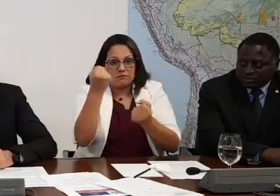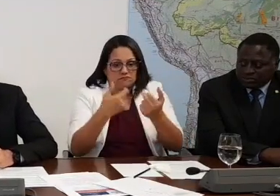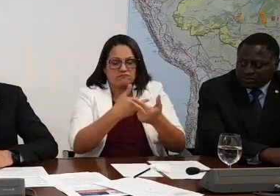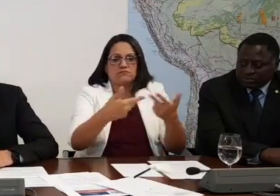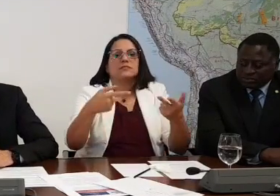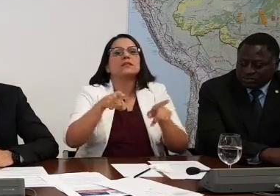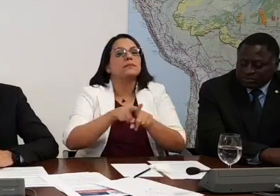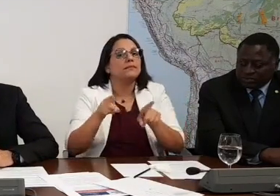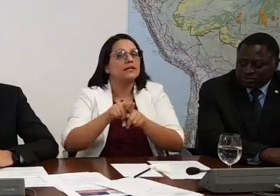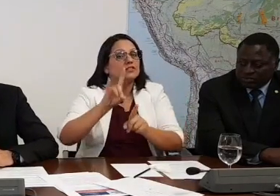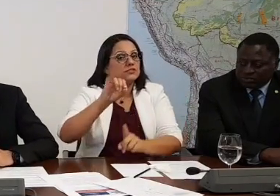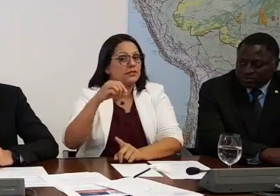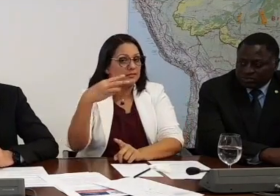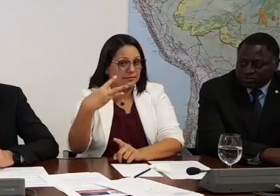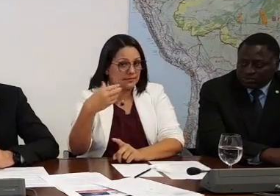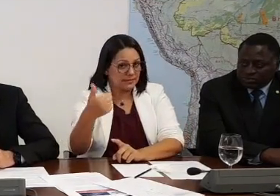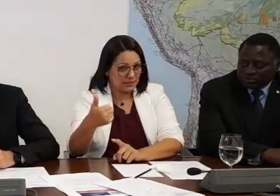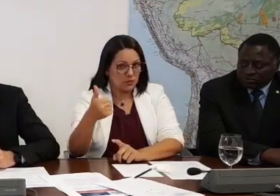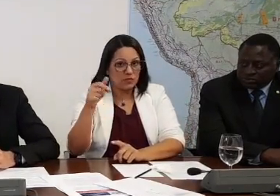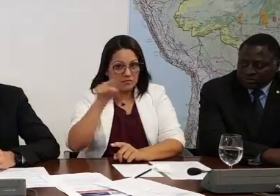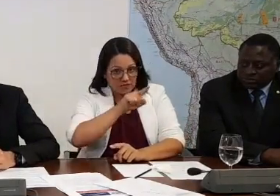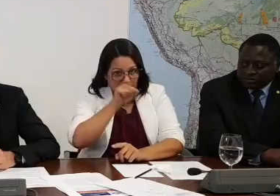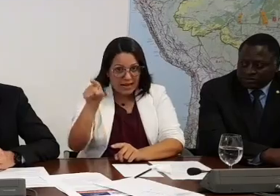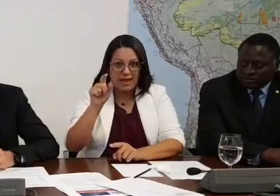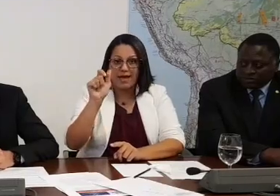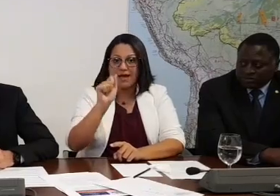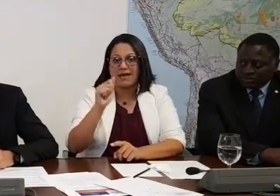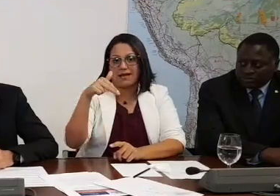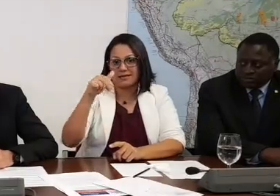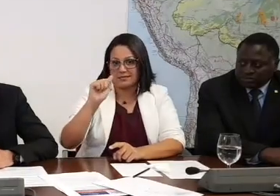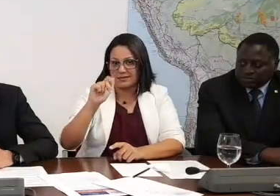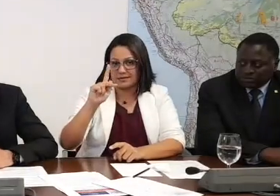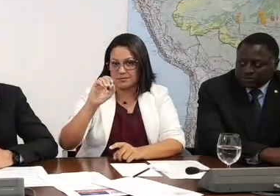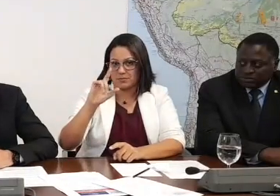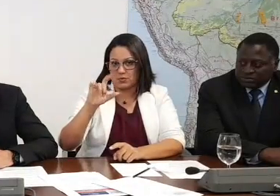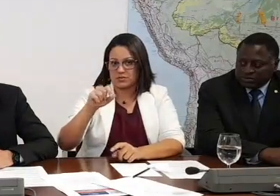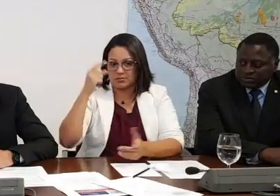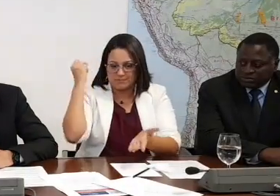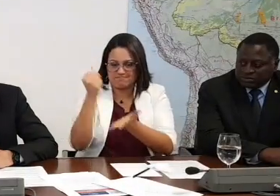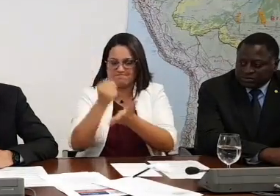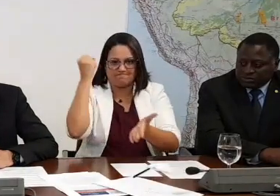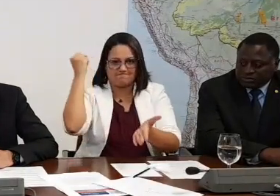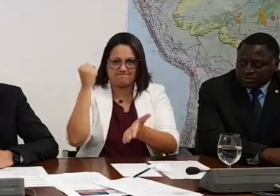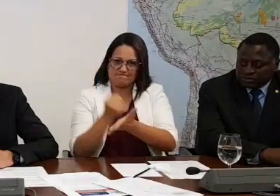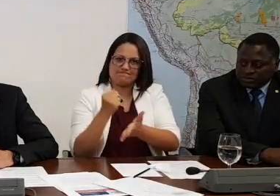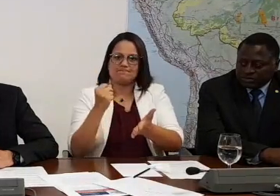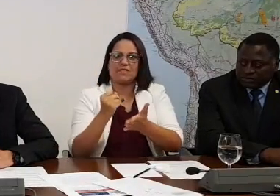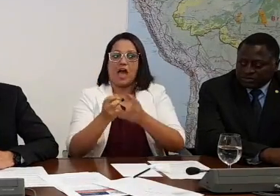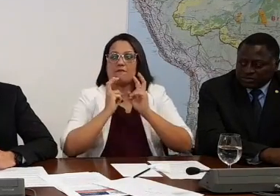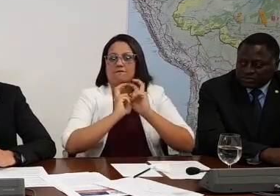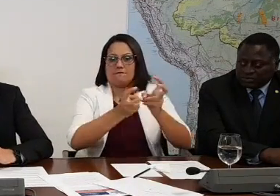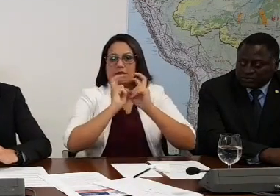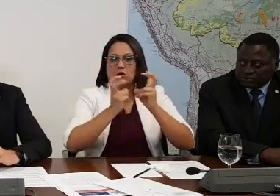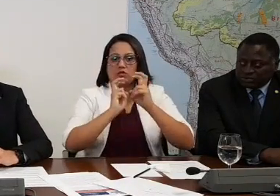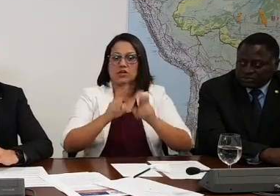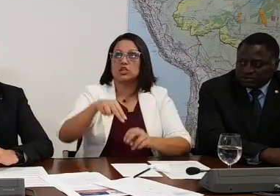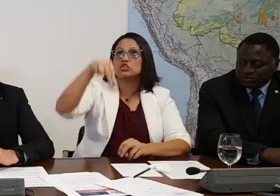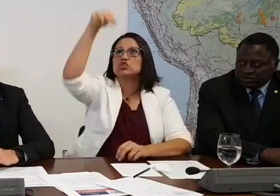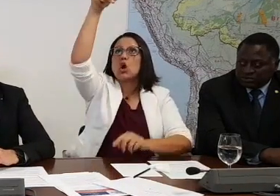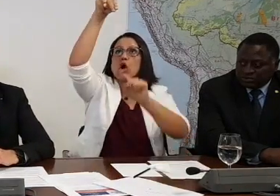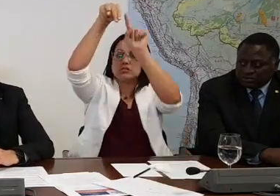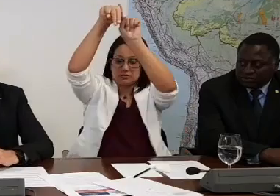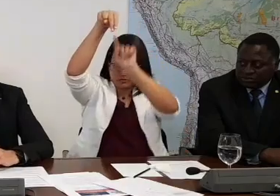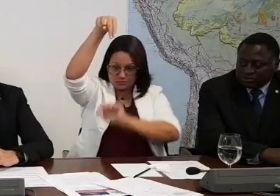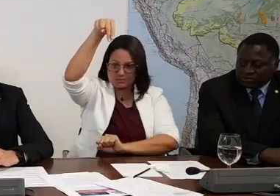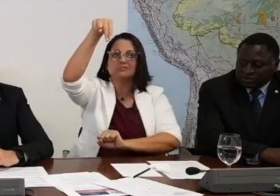em Anápolis pra assinar o contrato da Ferrovia Norte-Sul, histórico também. Então nós vamos ter trem aí de